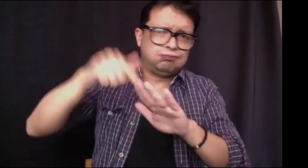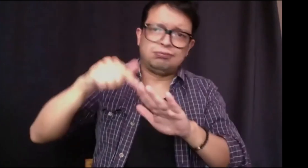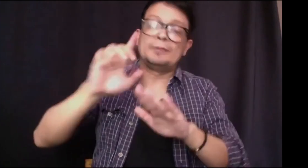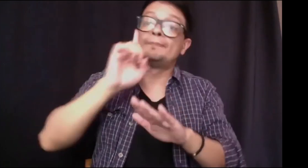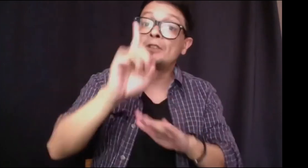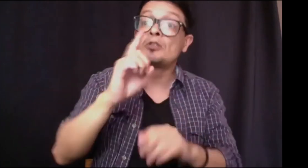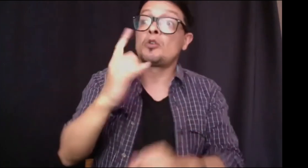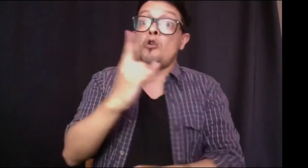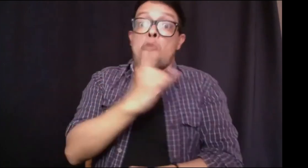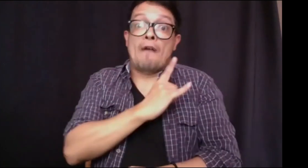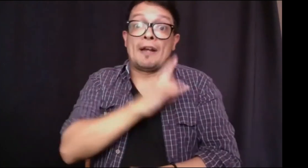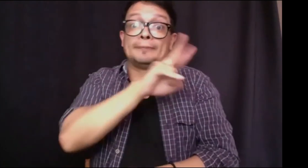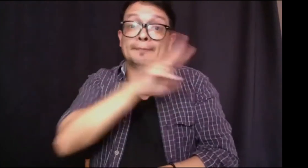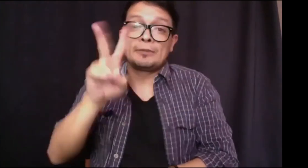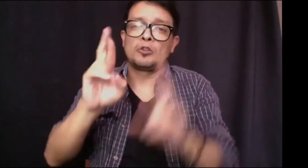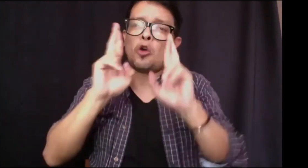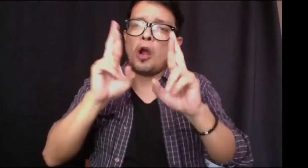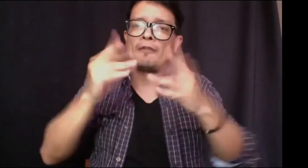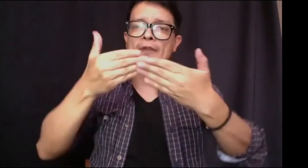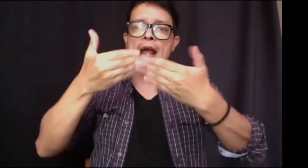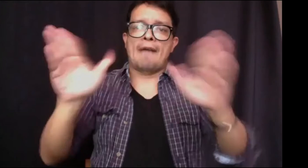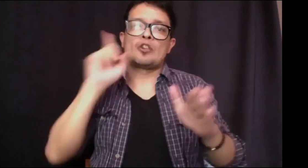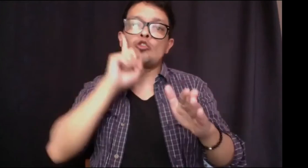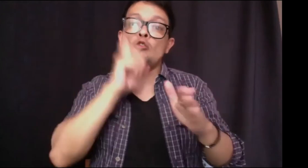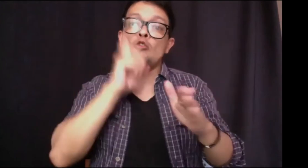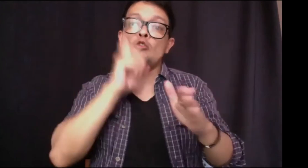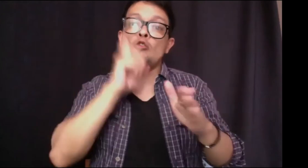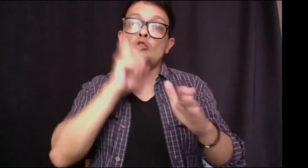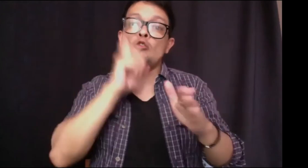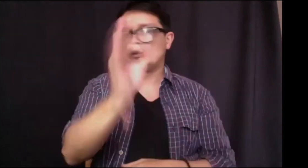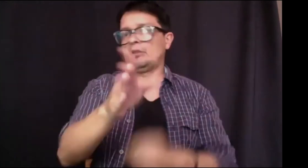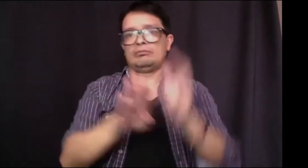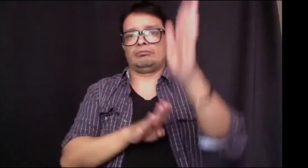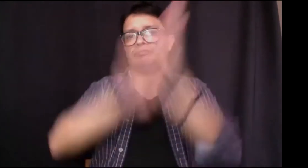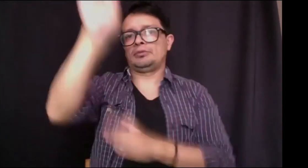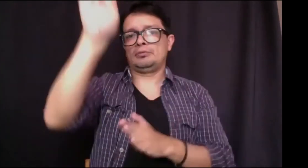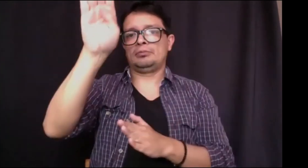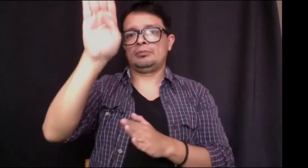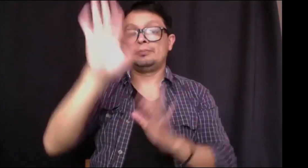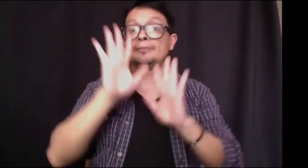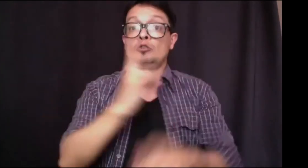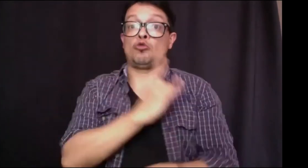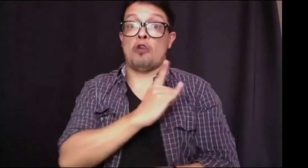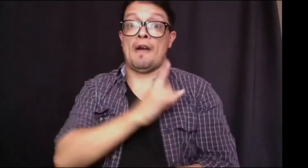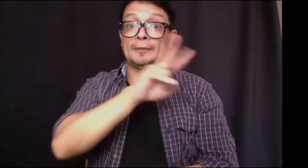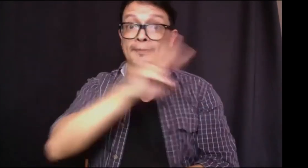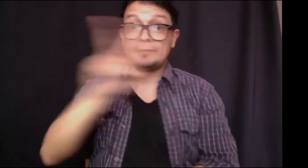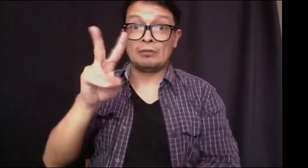trabajo que han realizado sin embargo en la universidad del valle es un anhelo que tenemos el que se permita el acceso